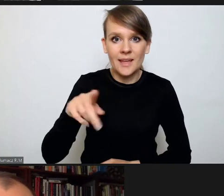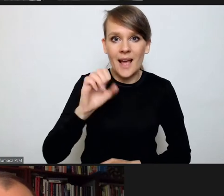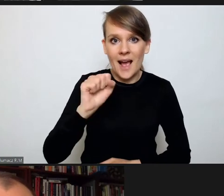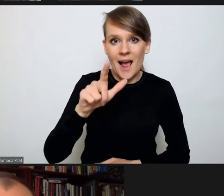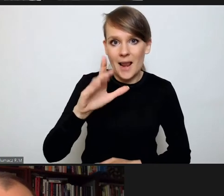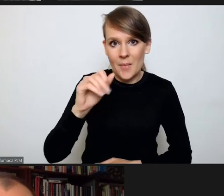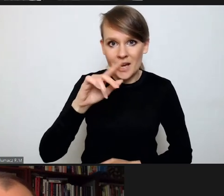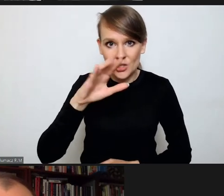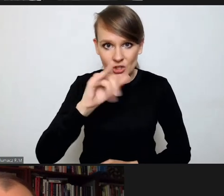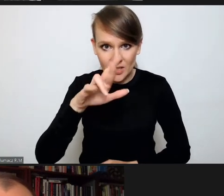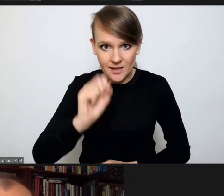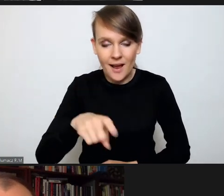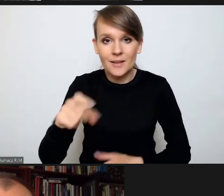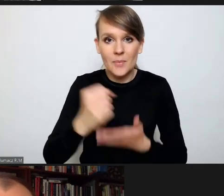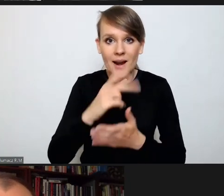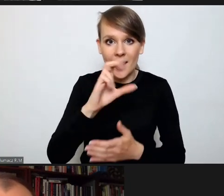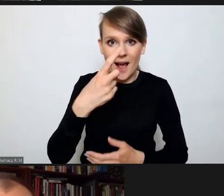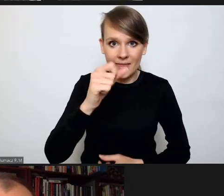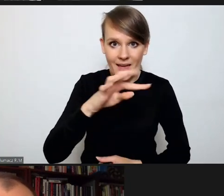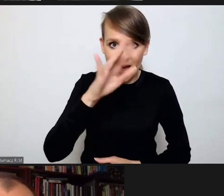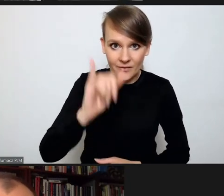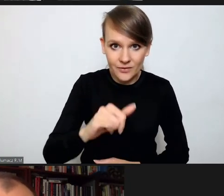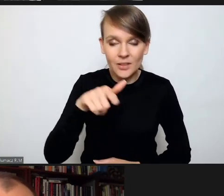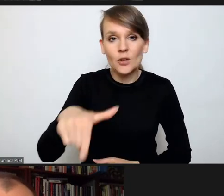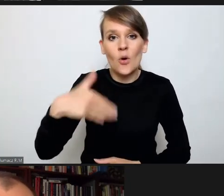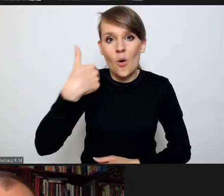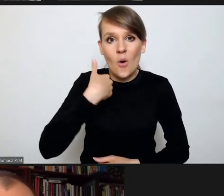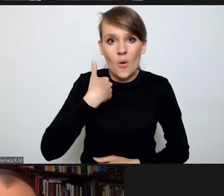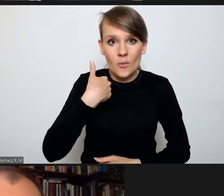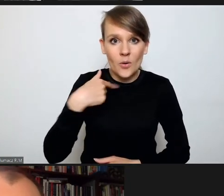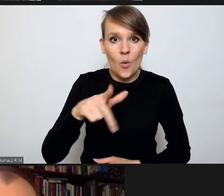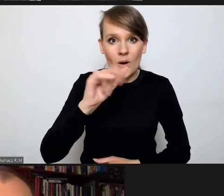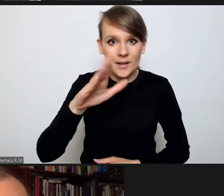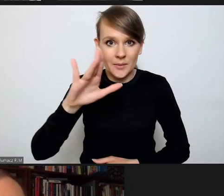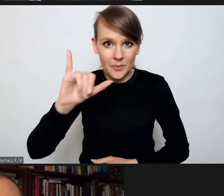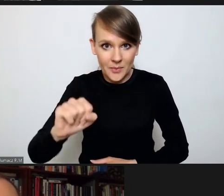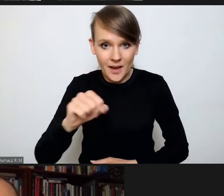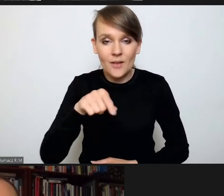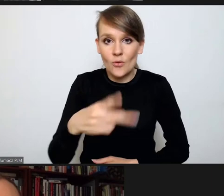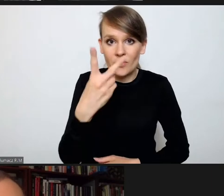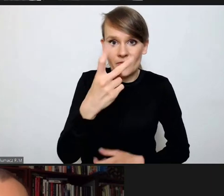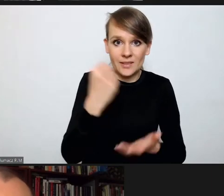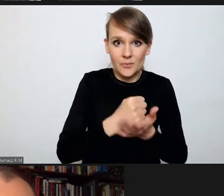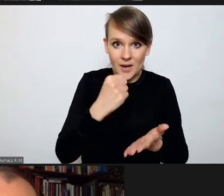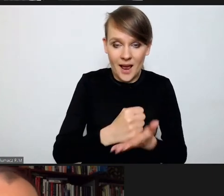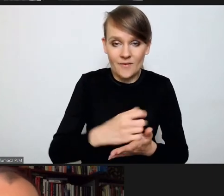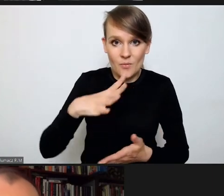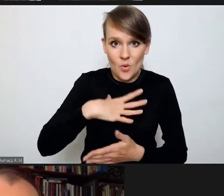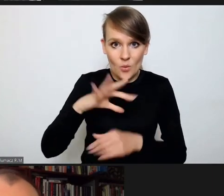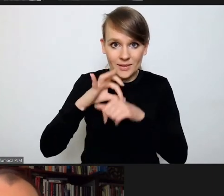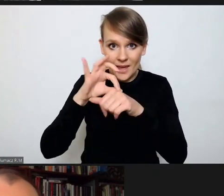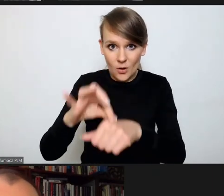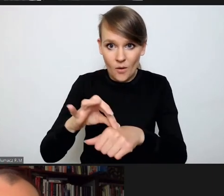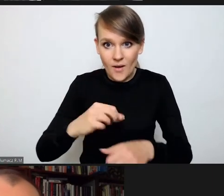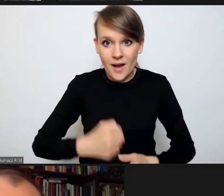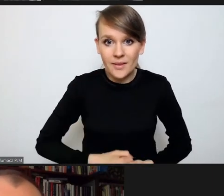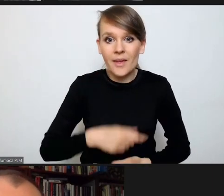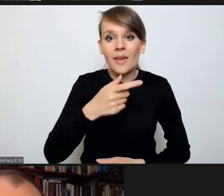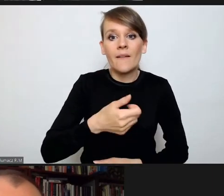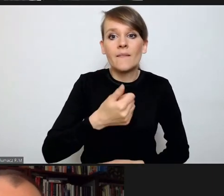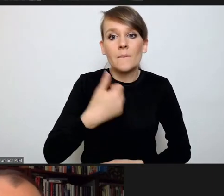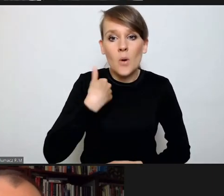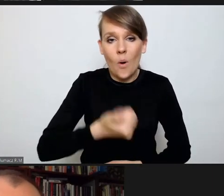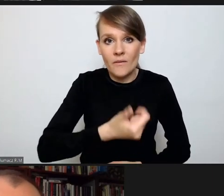To jest sprawa Kadhafiego i tego, co się stało w Libii. To są te dwie sprawy, które zostały skierowane. I wielokrotnie